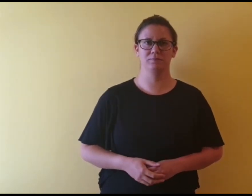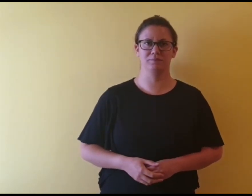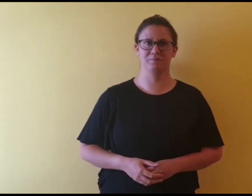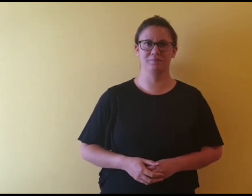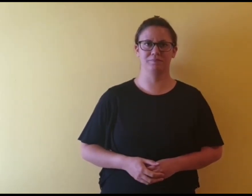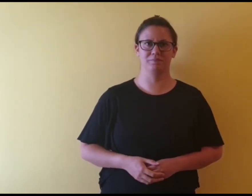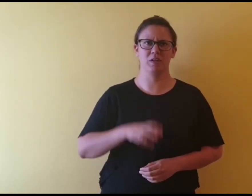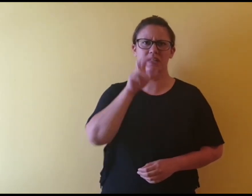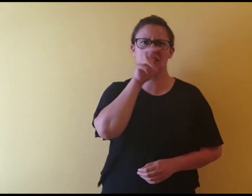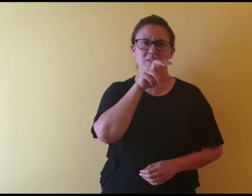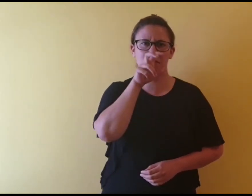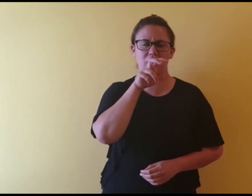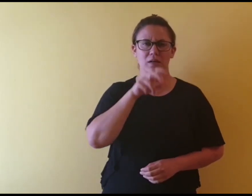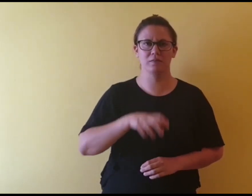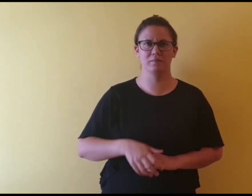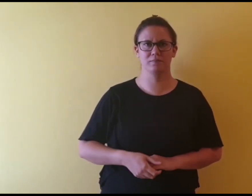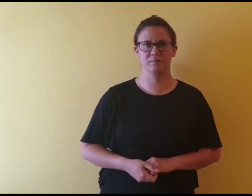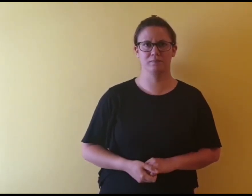Zmaj.